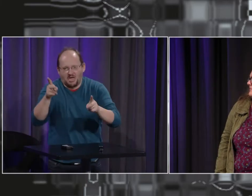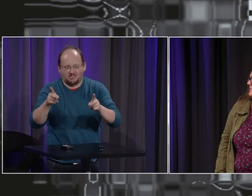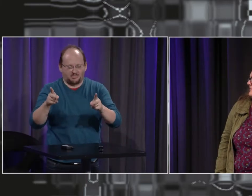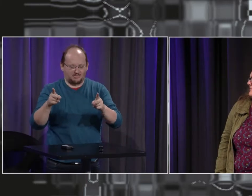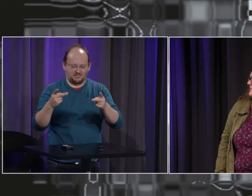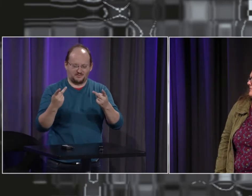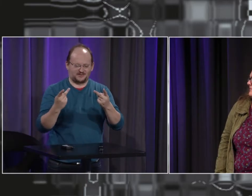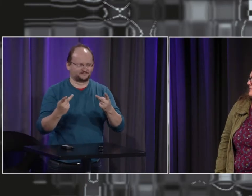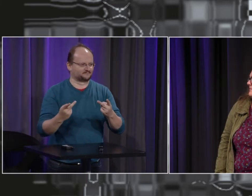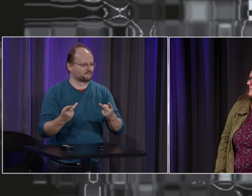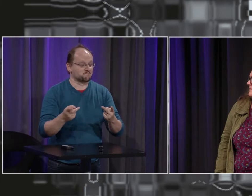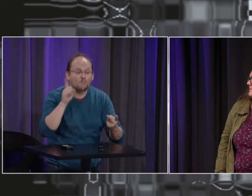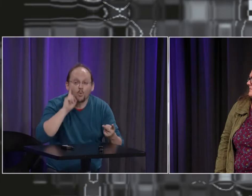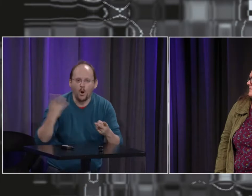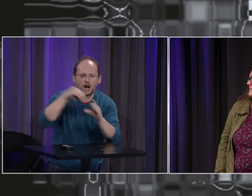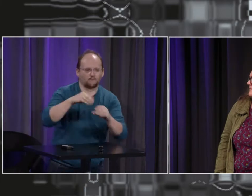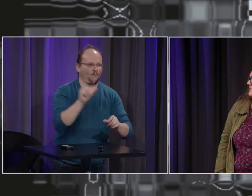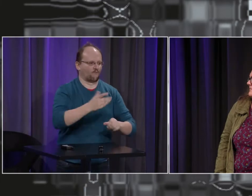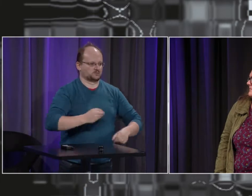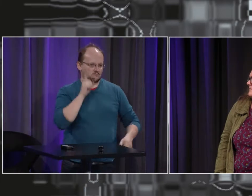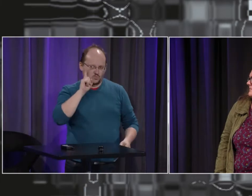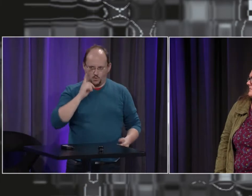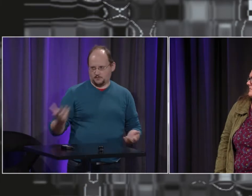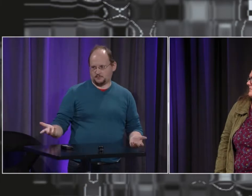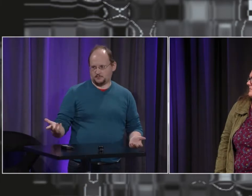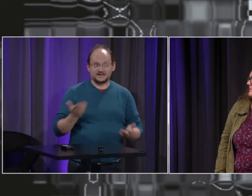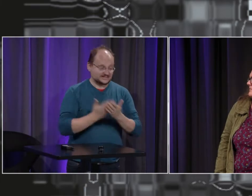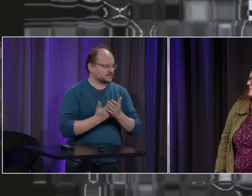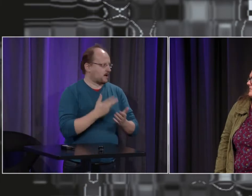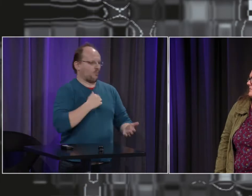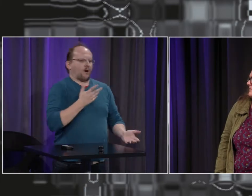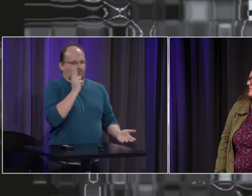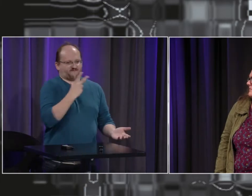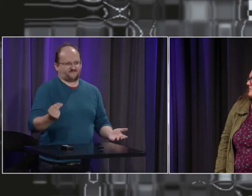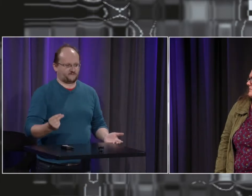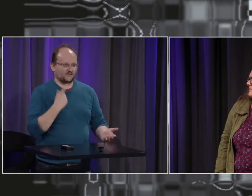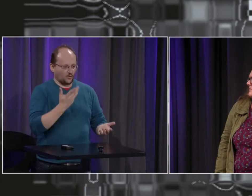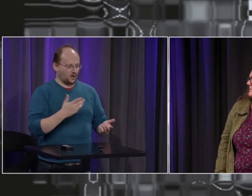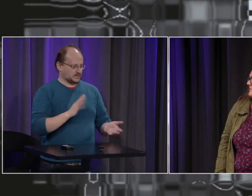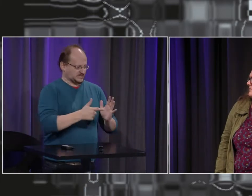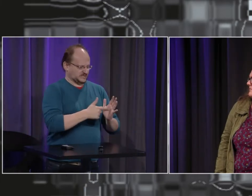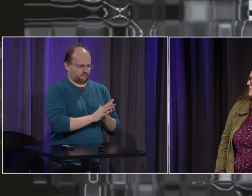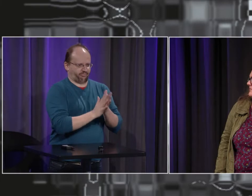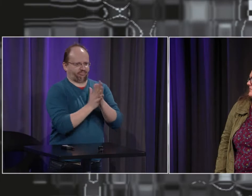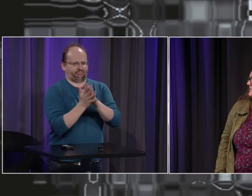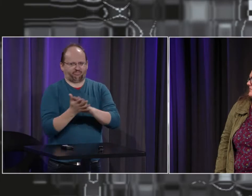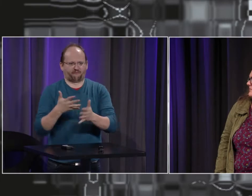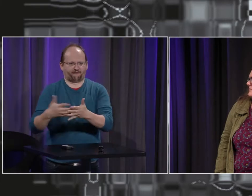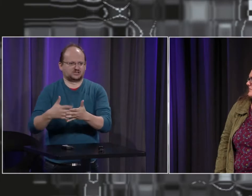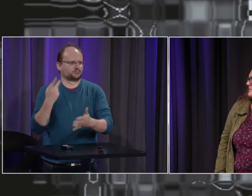D pour le peut-être avec un P pourquoi tout cela pourquoi mettre du français dans la langue des signes pour moi c'est ça qui est grâce c'est-à c une